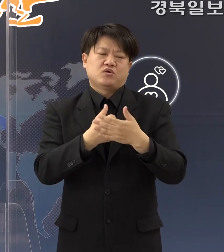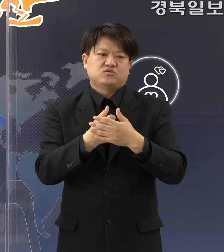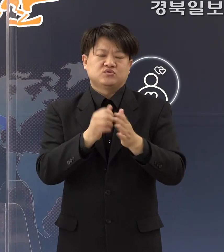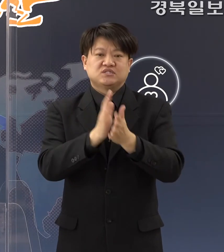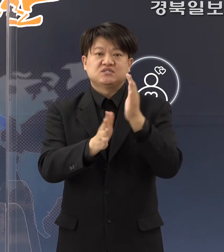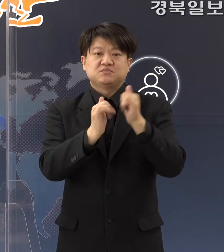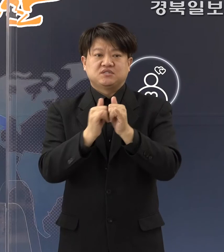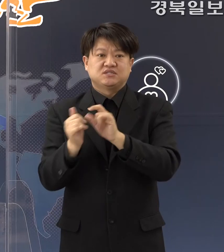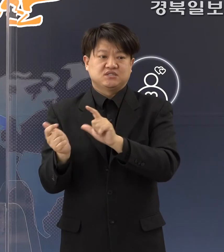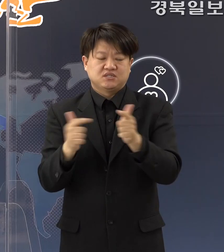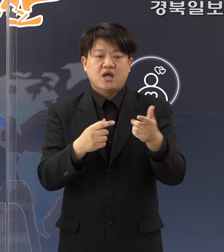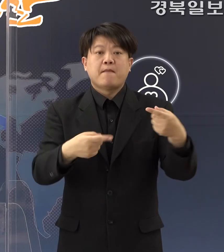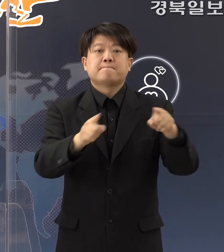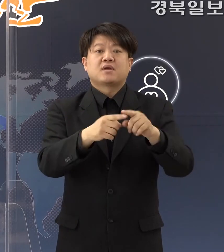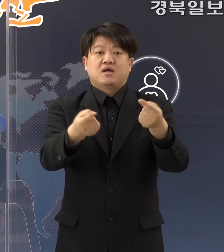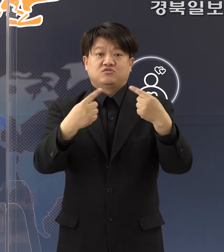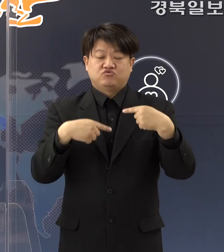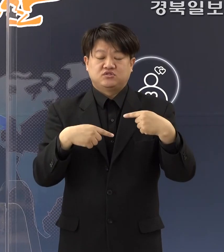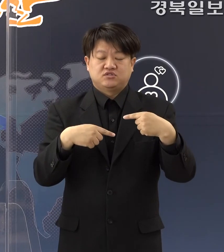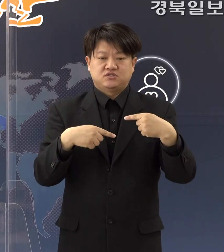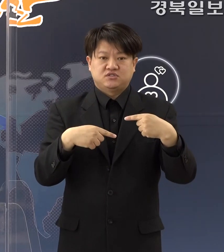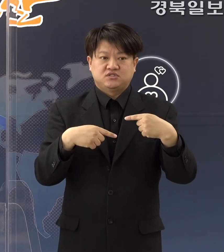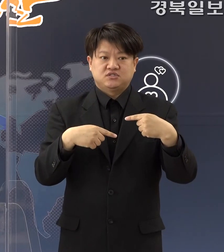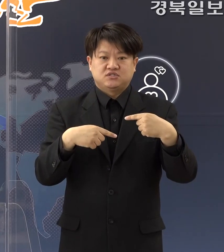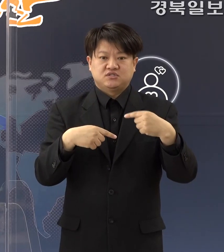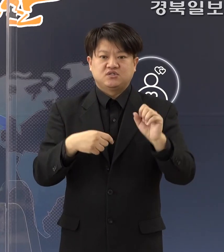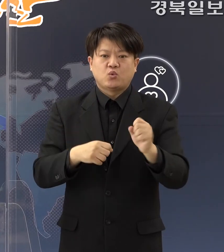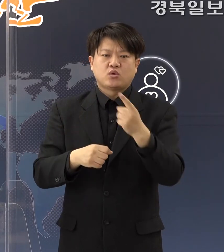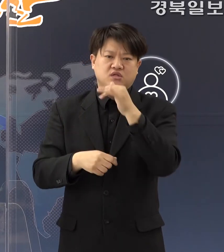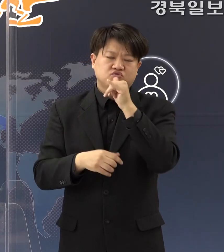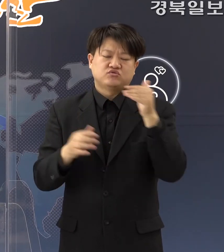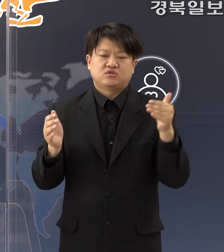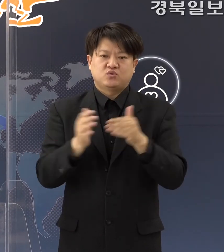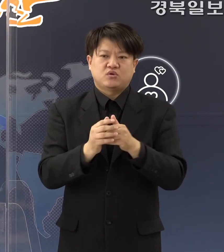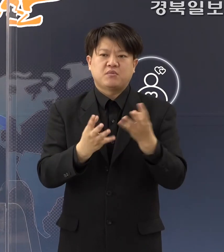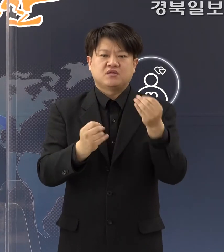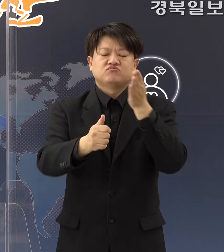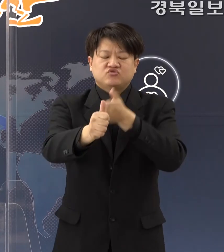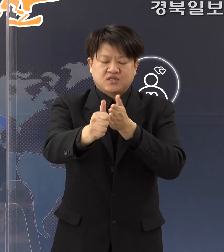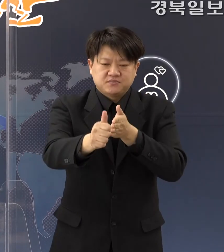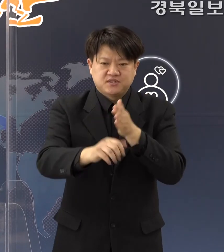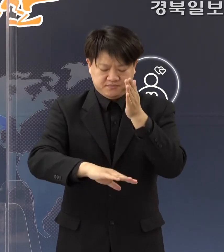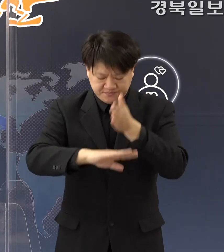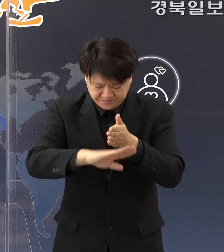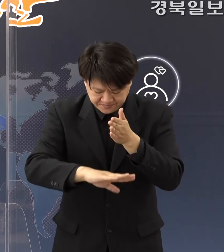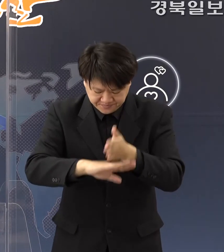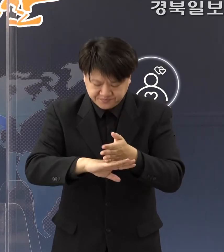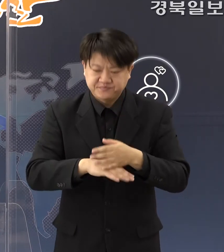시민들이 같이 할 수 있는 그런 계기가 될 수 있도록 많은 부탁을 드립니다. 감사합니다.